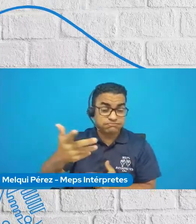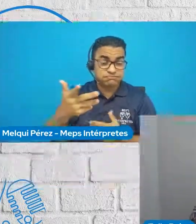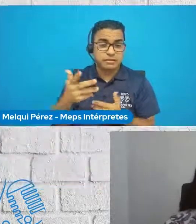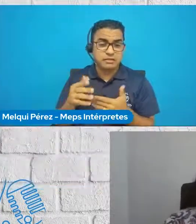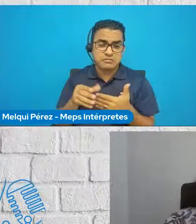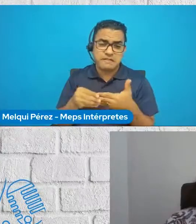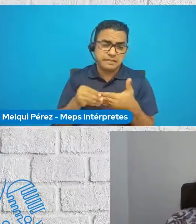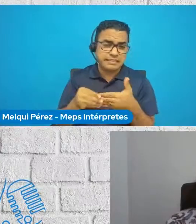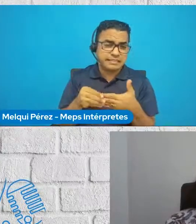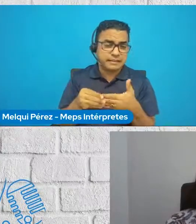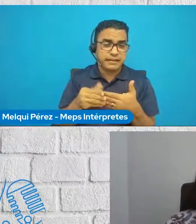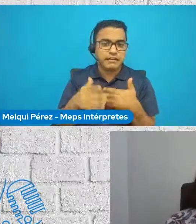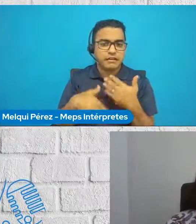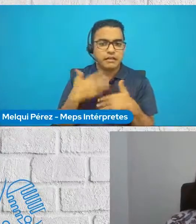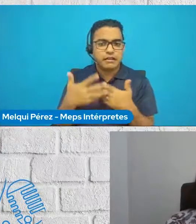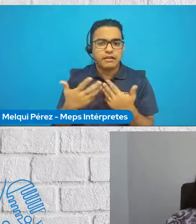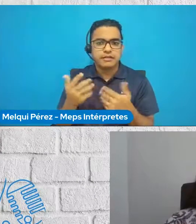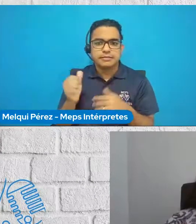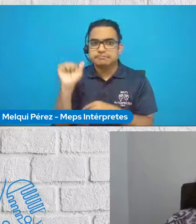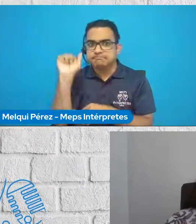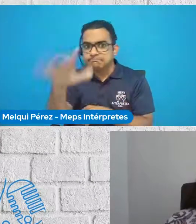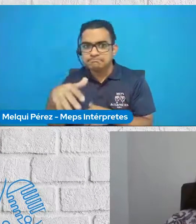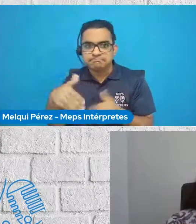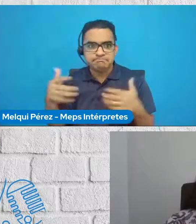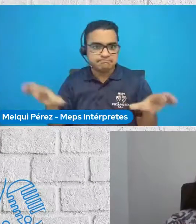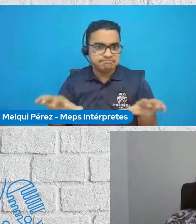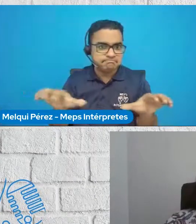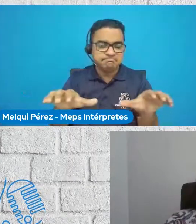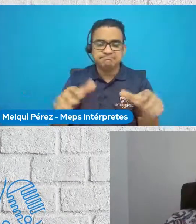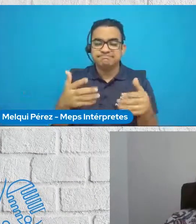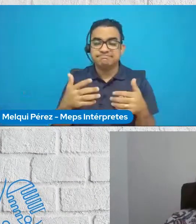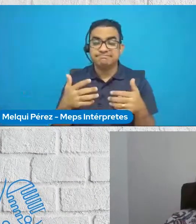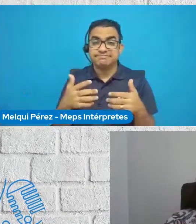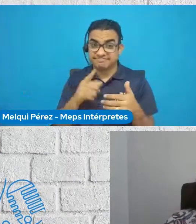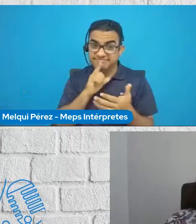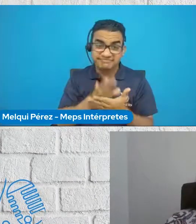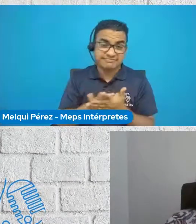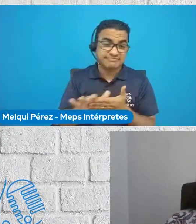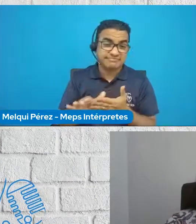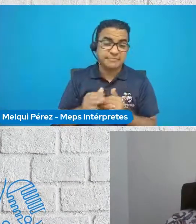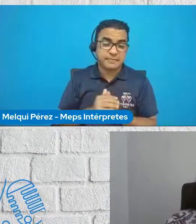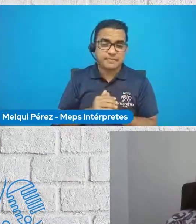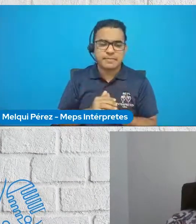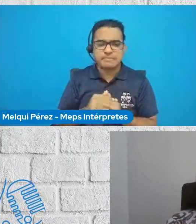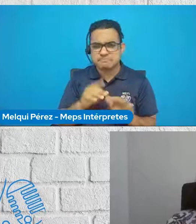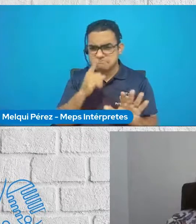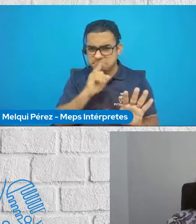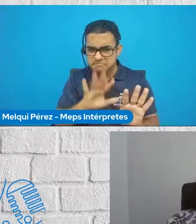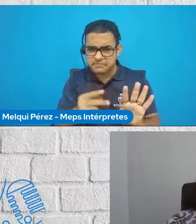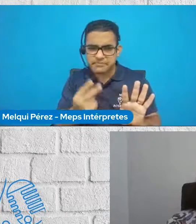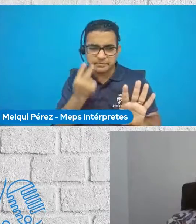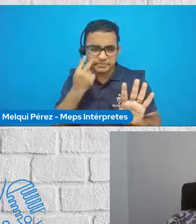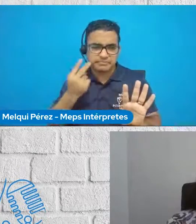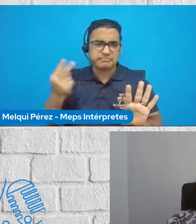y lo mejorábamos y lo lanzábamos en una siguiente acción. Suli, me gustaría mucho que regresemos como